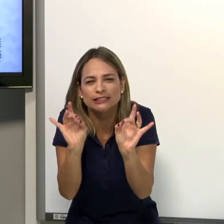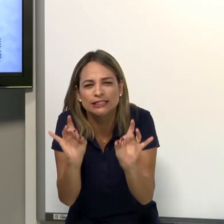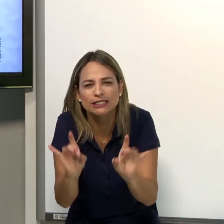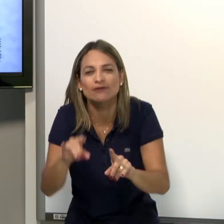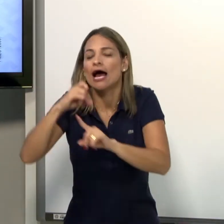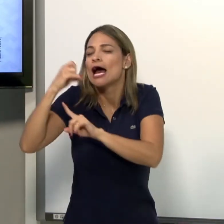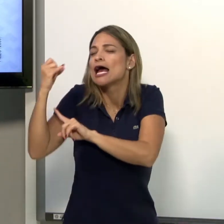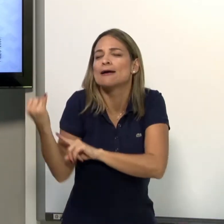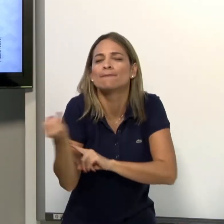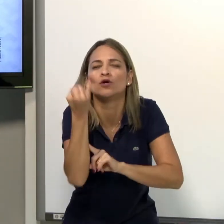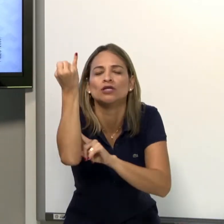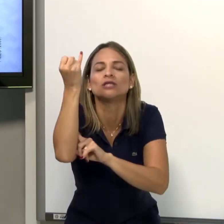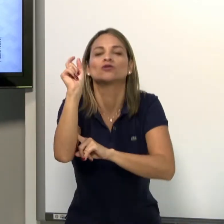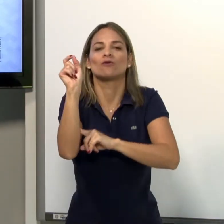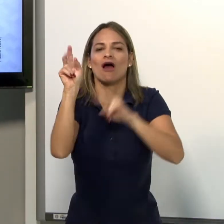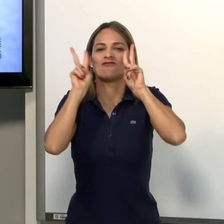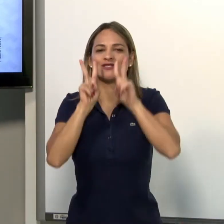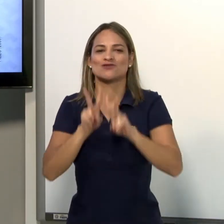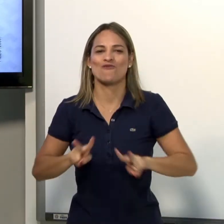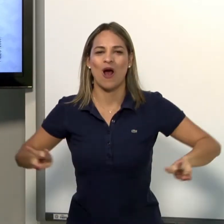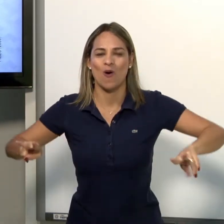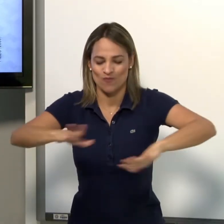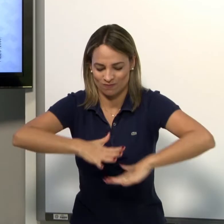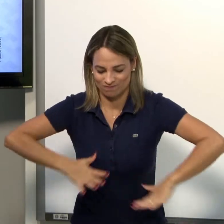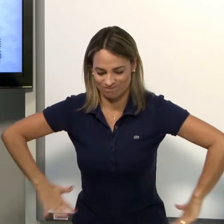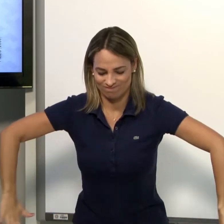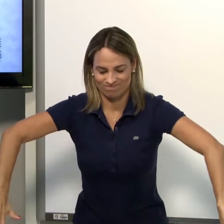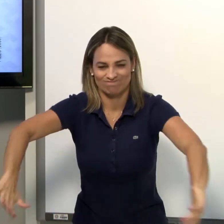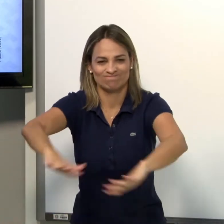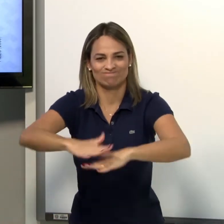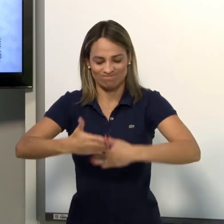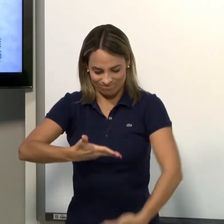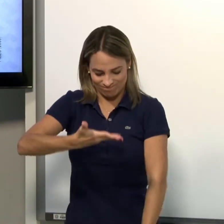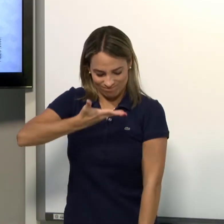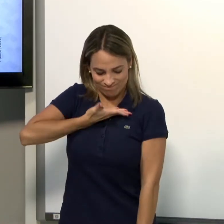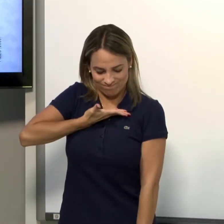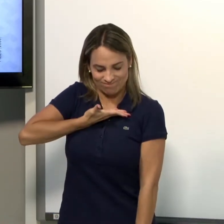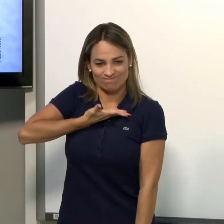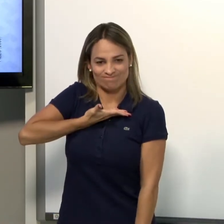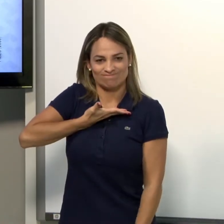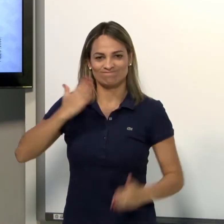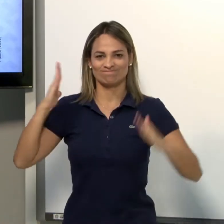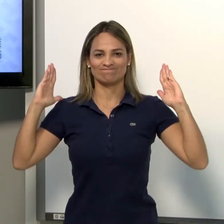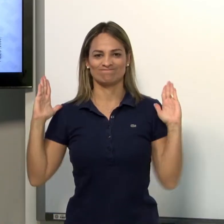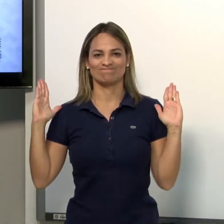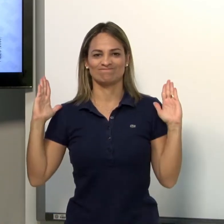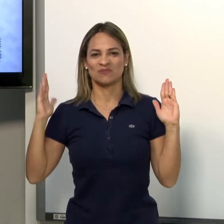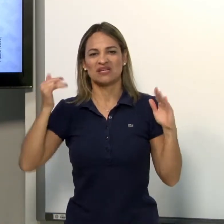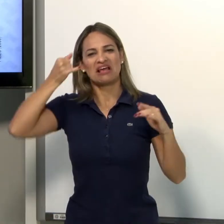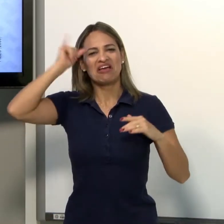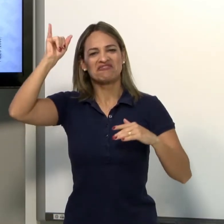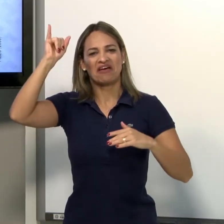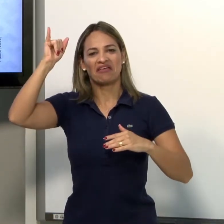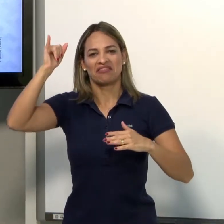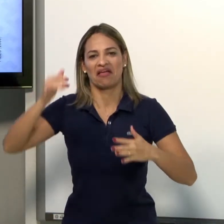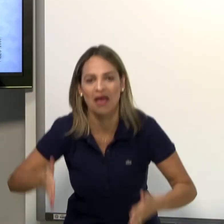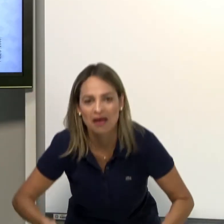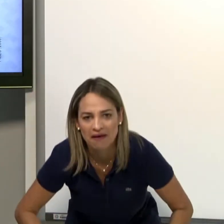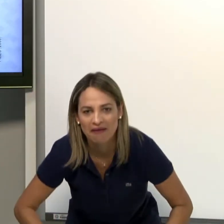detalhados. É muito importante porque é visual. É esse espaço, nesse espaço delimitado. E nós